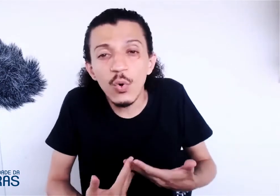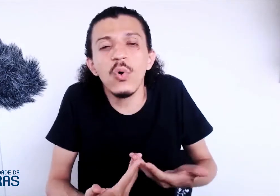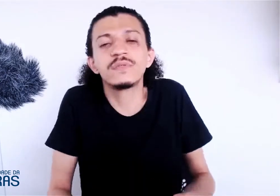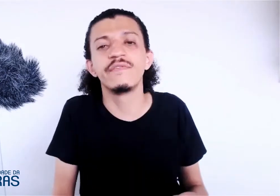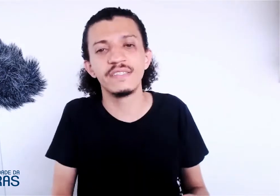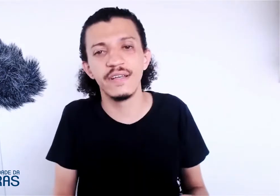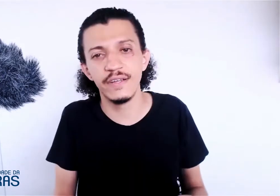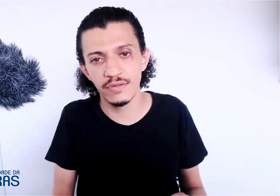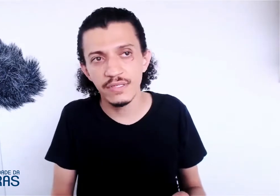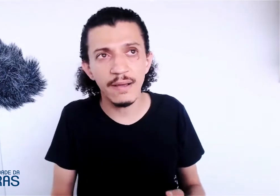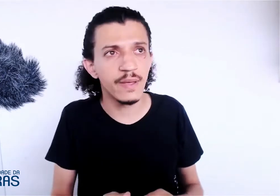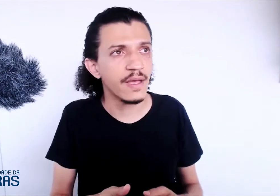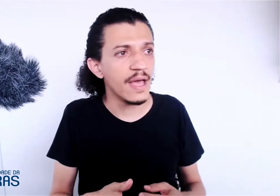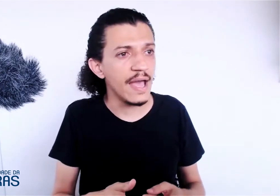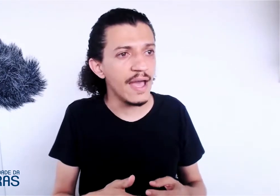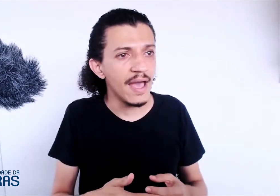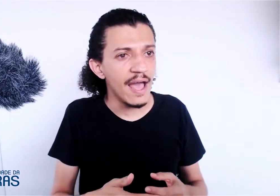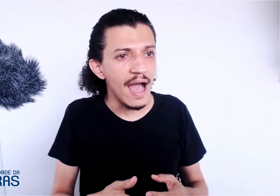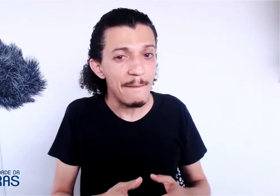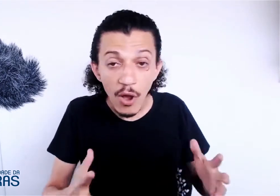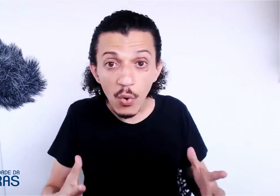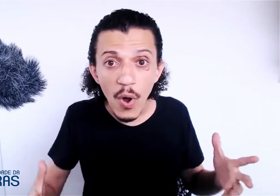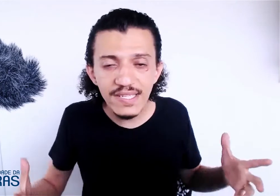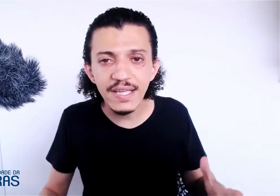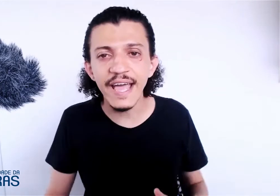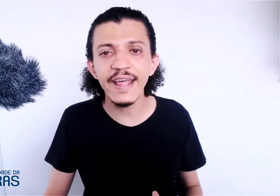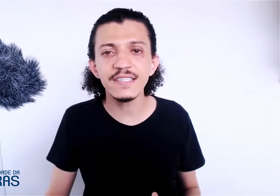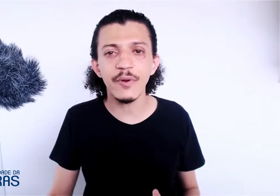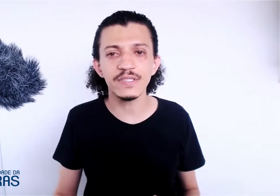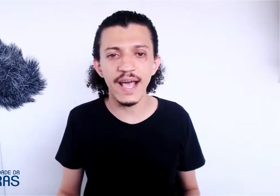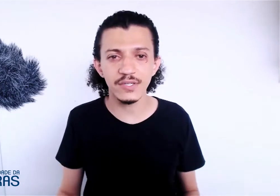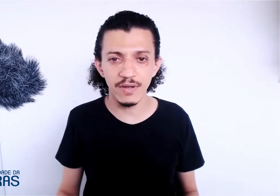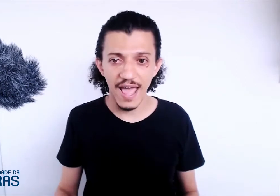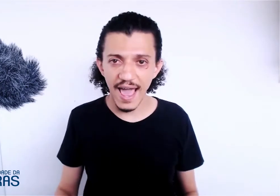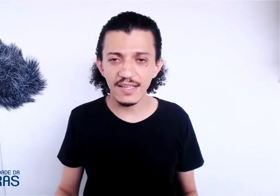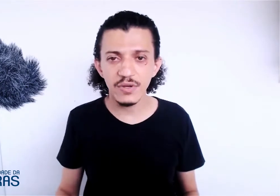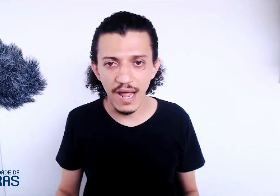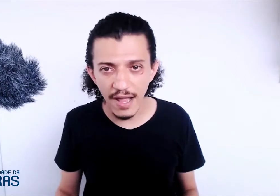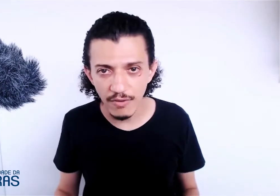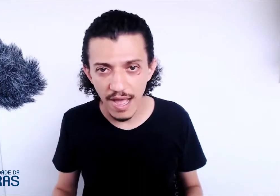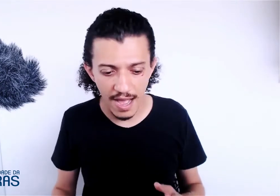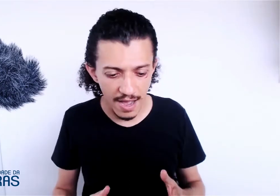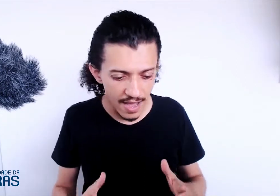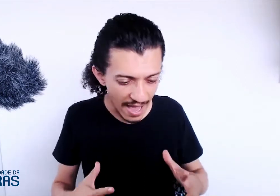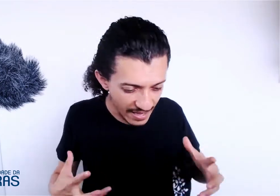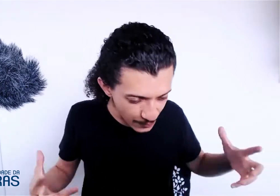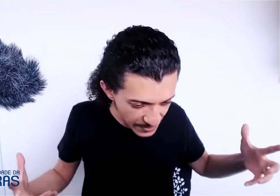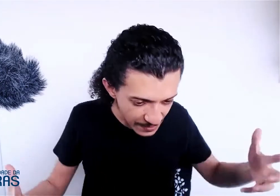custo vai ser isso? Sabe? A melhor coisa que tem nesse processo, relacionado a esse processo de